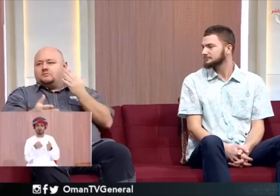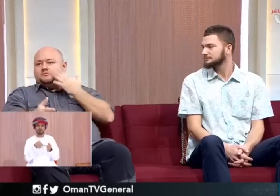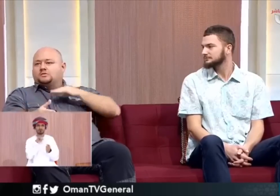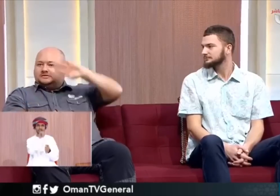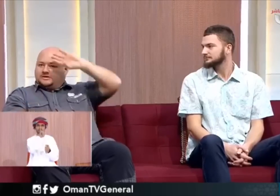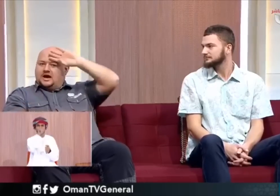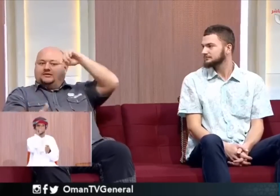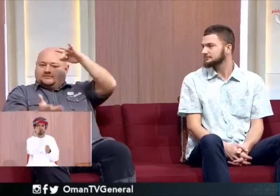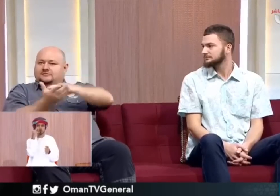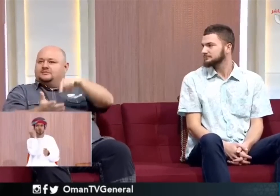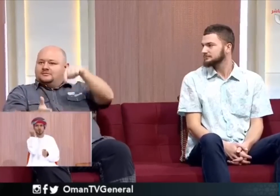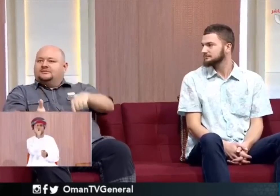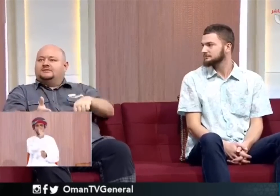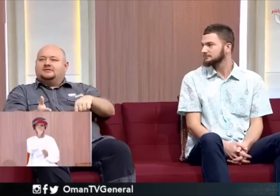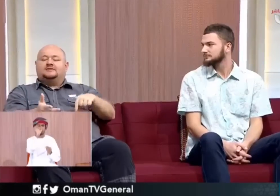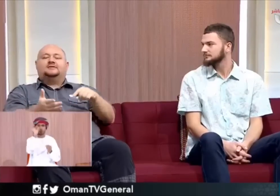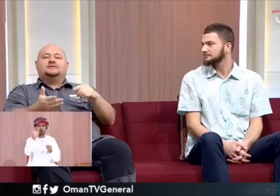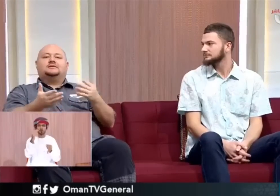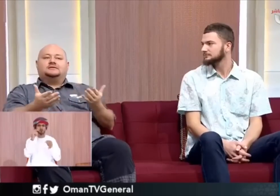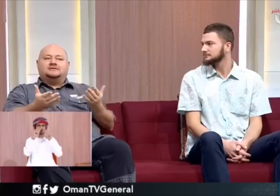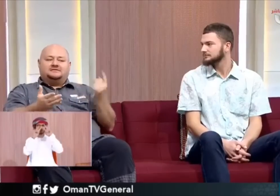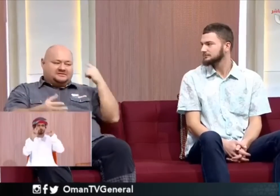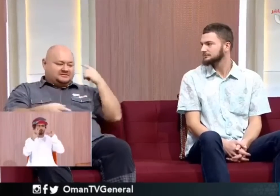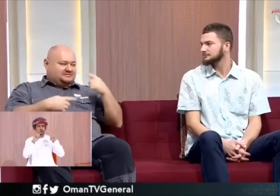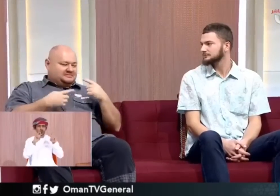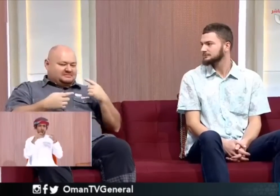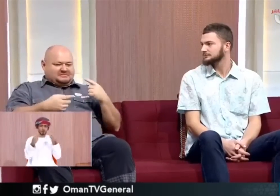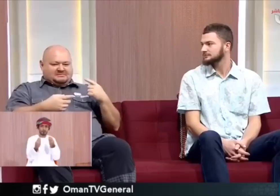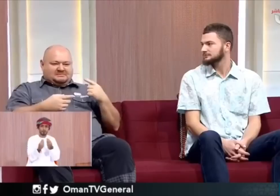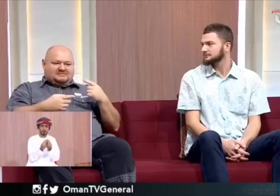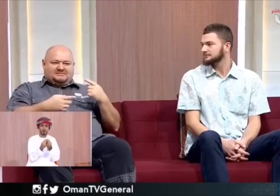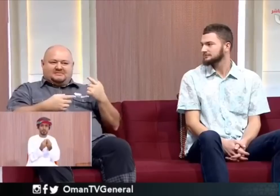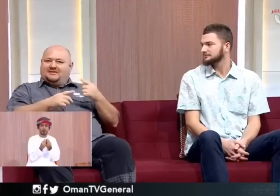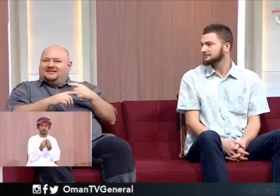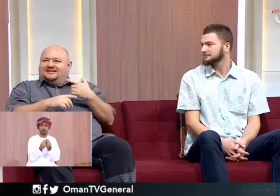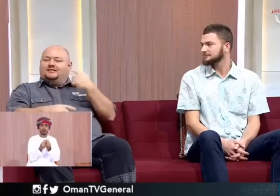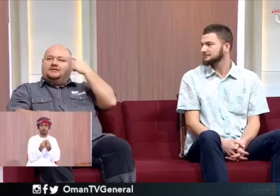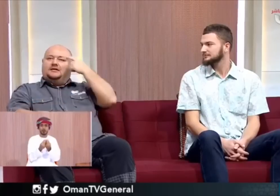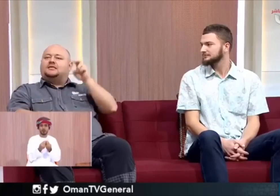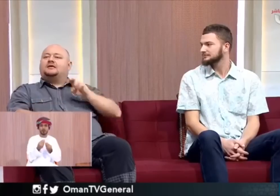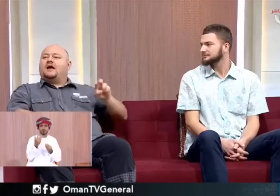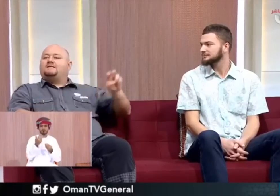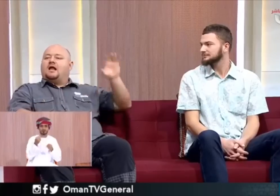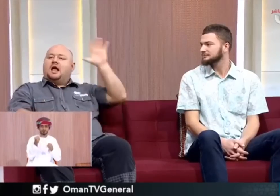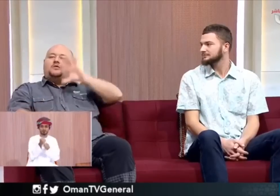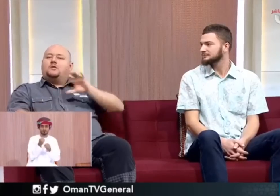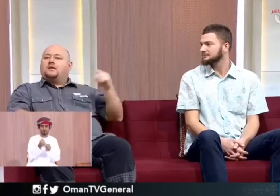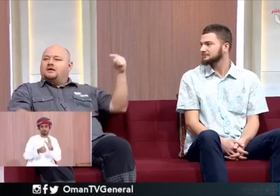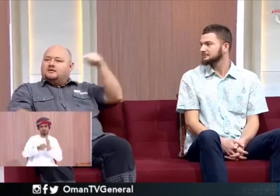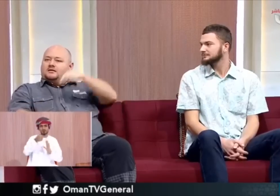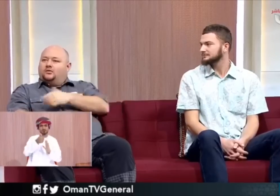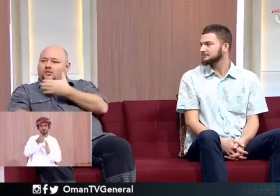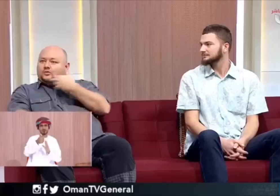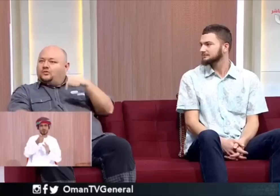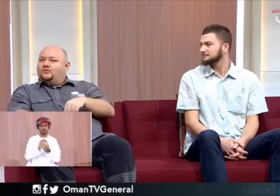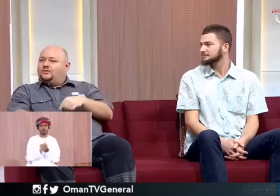ويكون في نفس الوقت بشكل يعني يعني ما يكونش غالي علينا فحاولنا